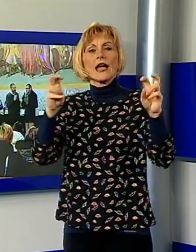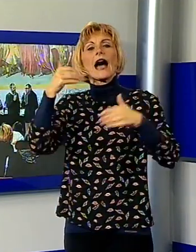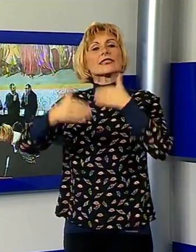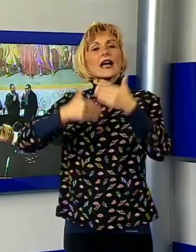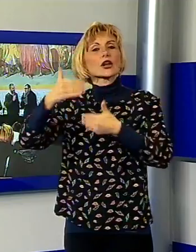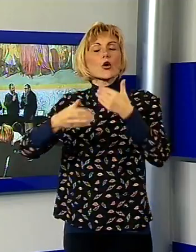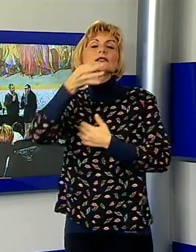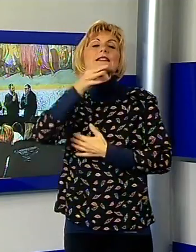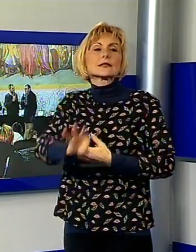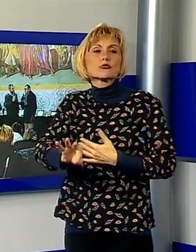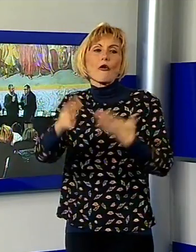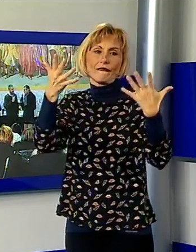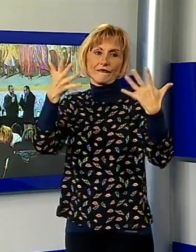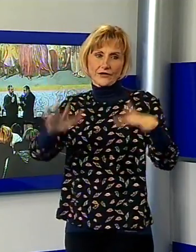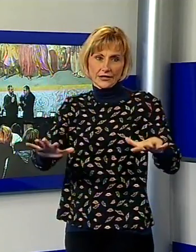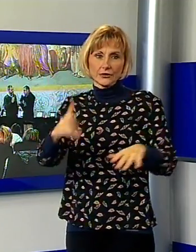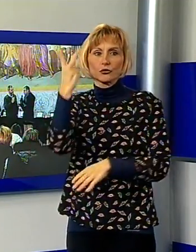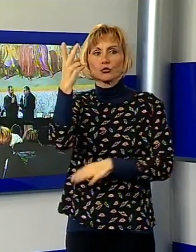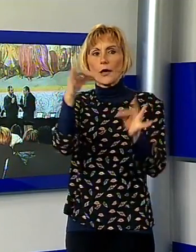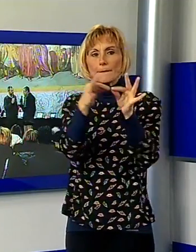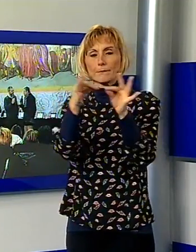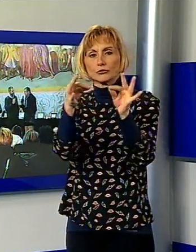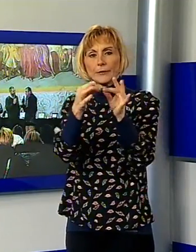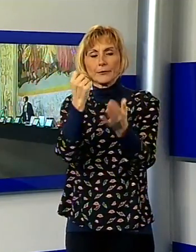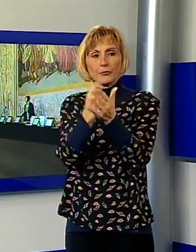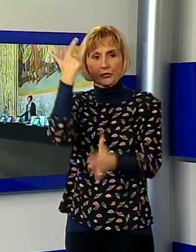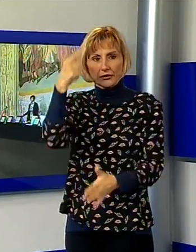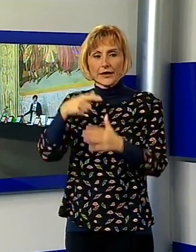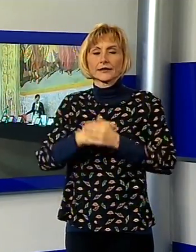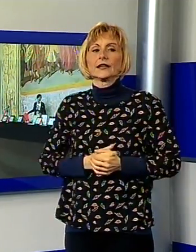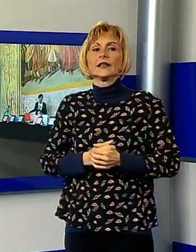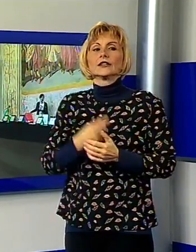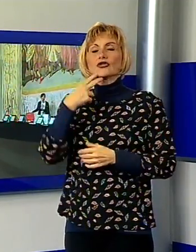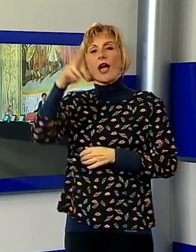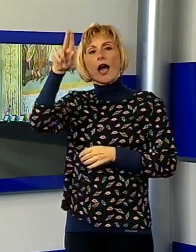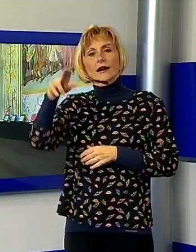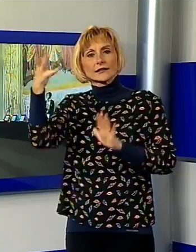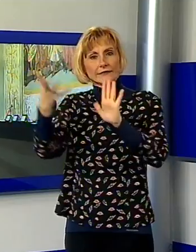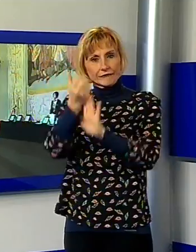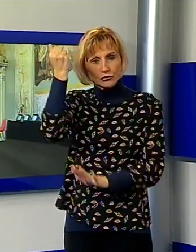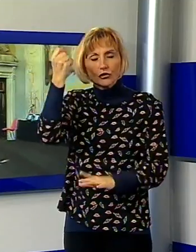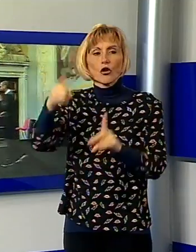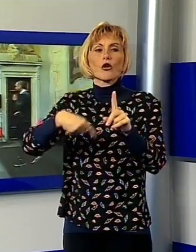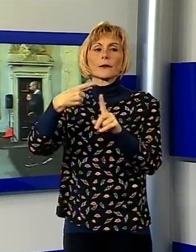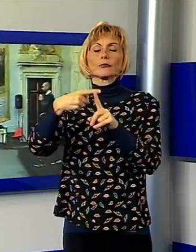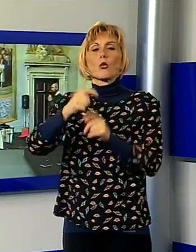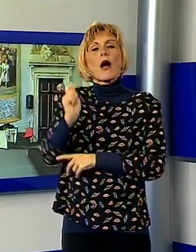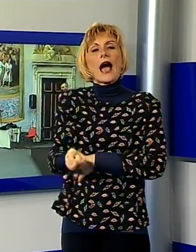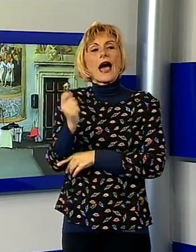sua conclusione con due importanti appuntamenti, la proclamazione degli artisti vincitori e la consueta asta benefica